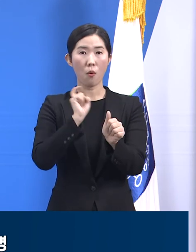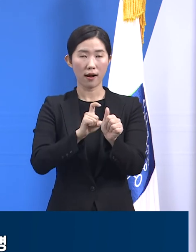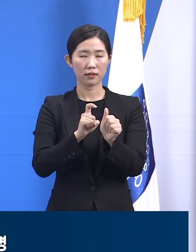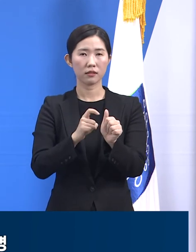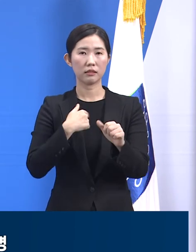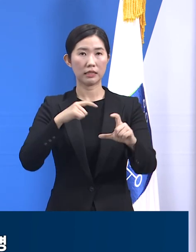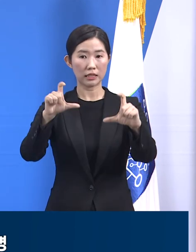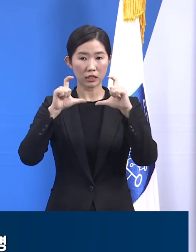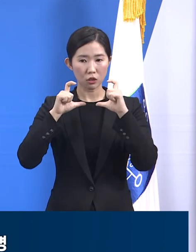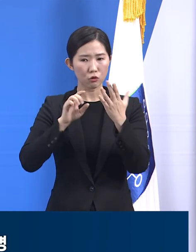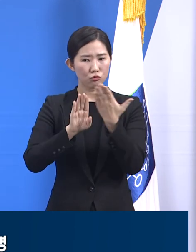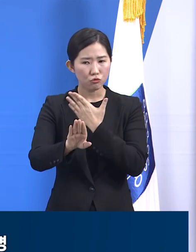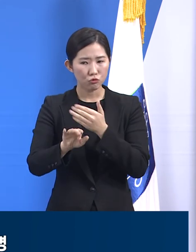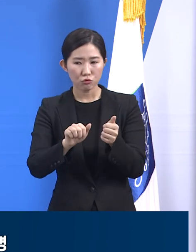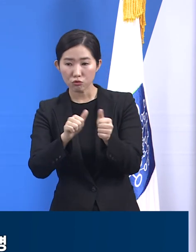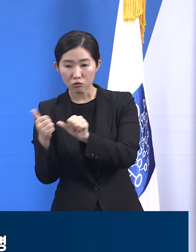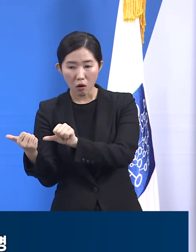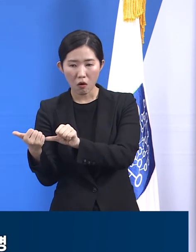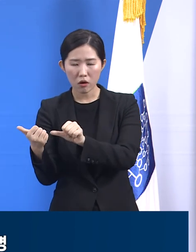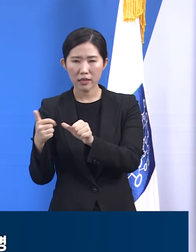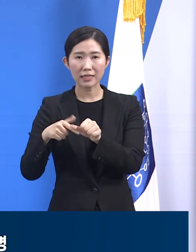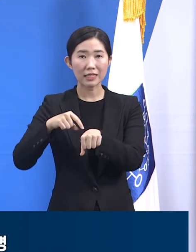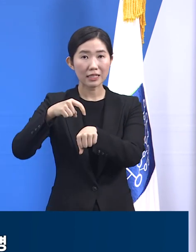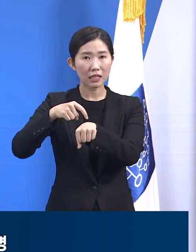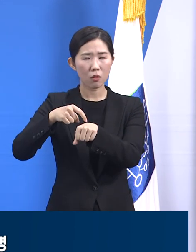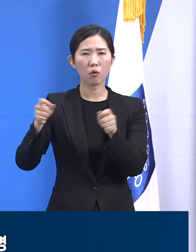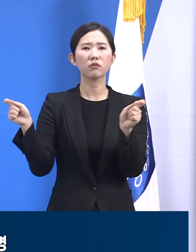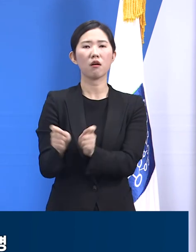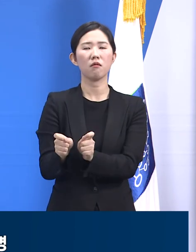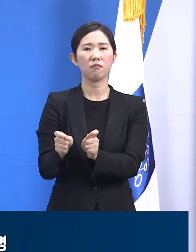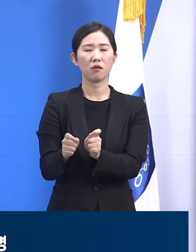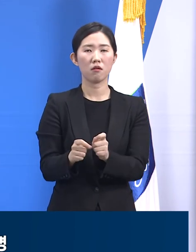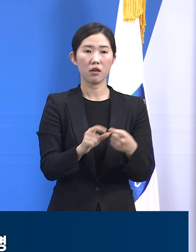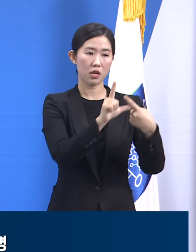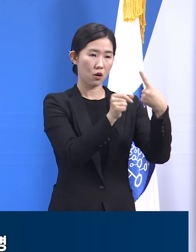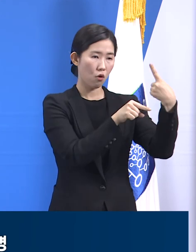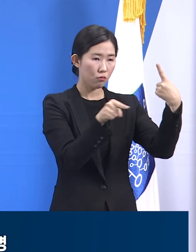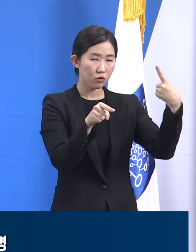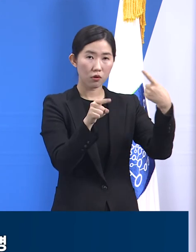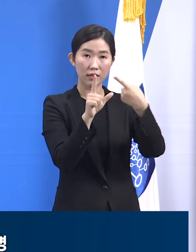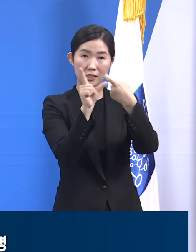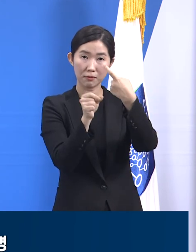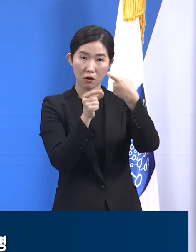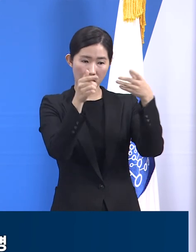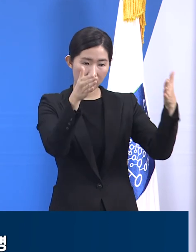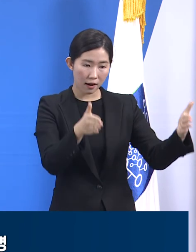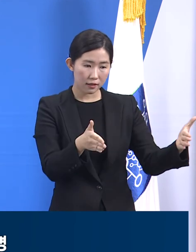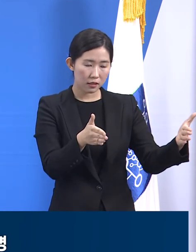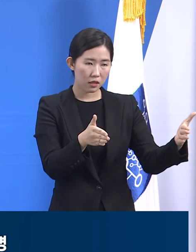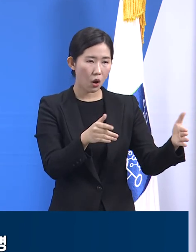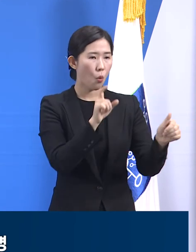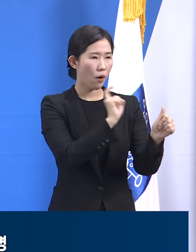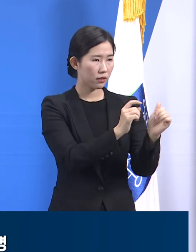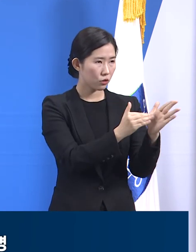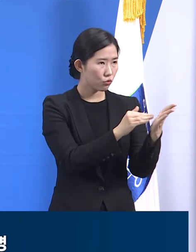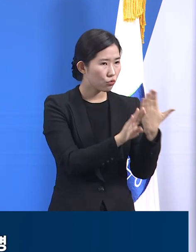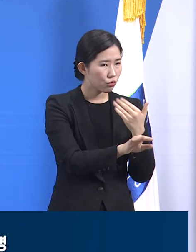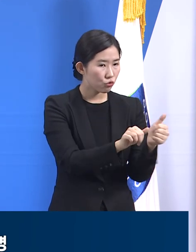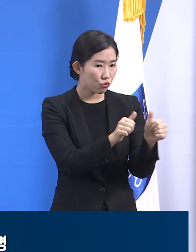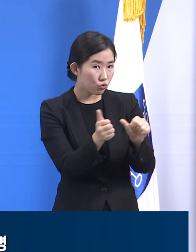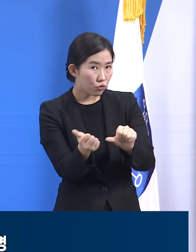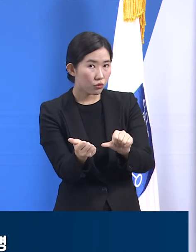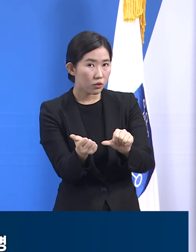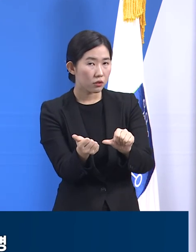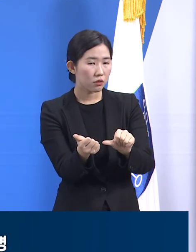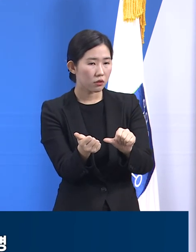12월 들어 확연히 짧아졌습니다. 1월일부터 11월까지는 확진 후 사망까지 평균 18